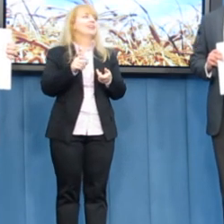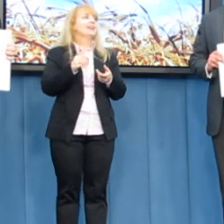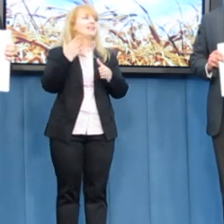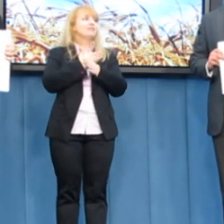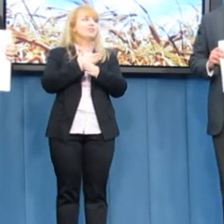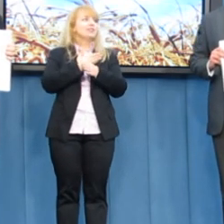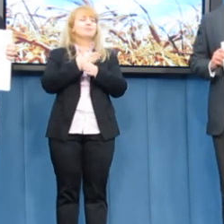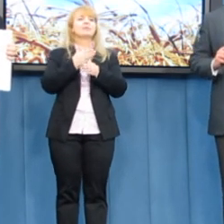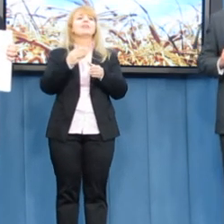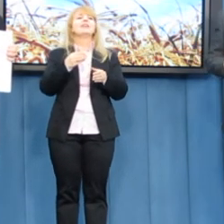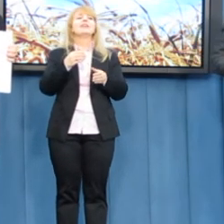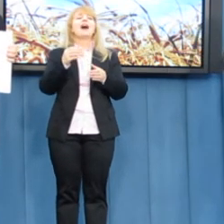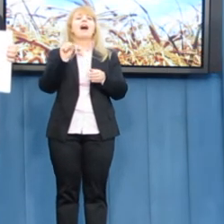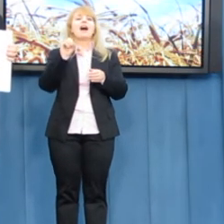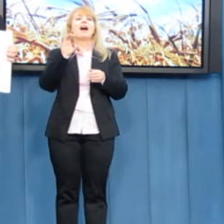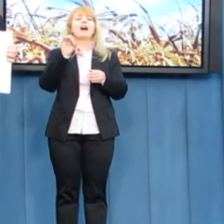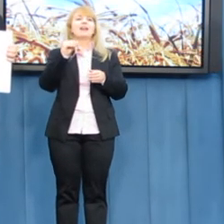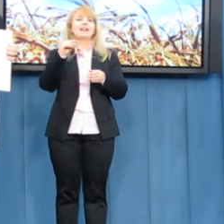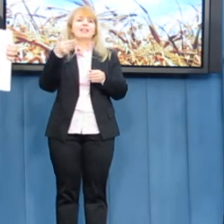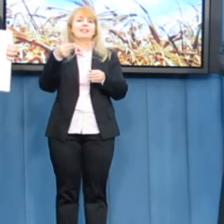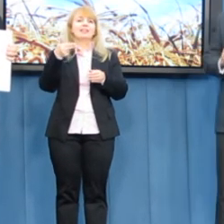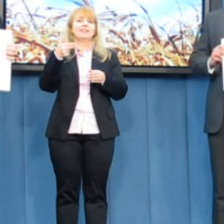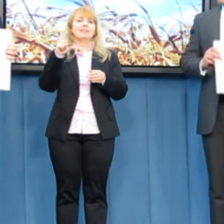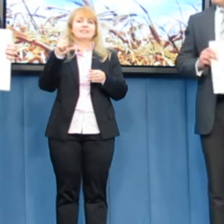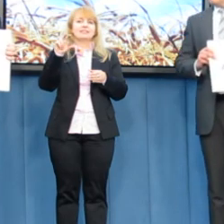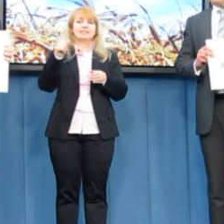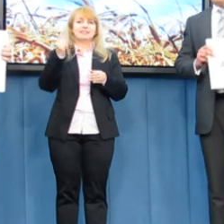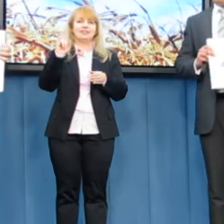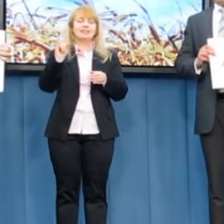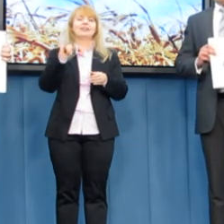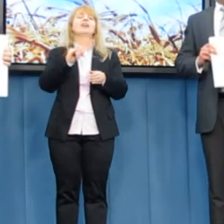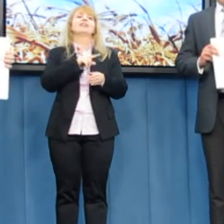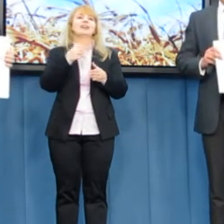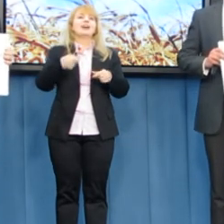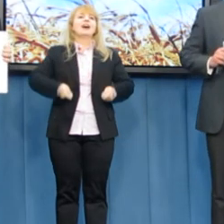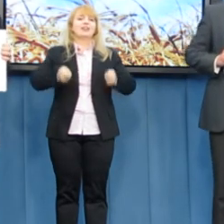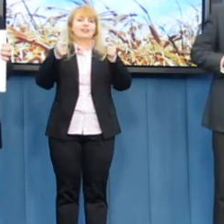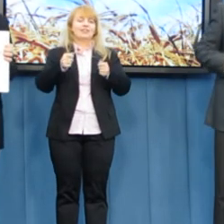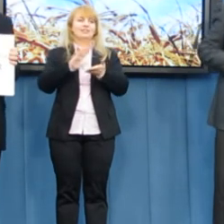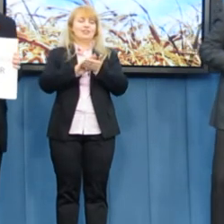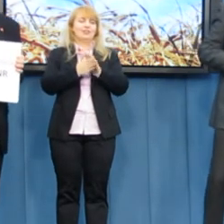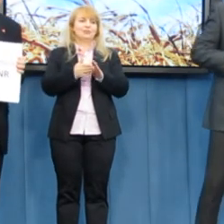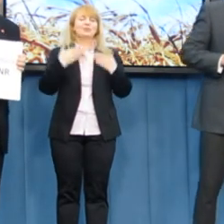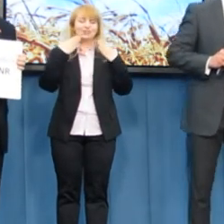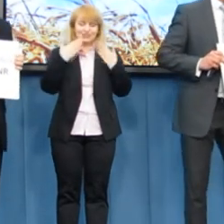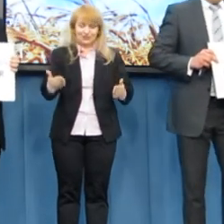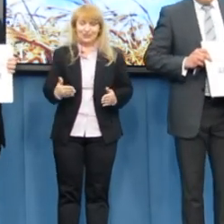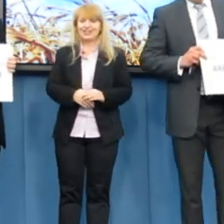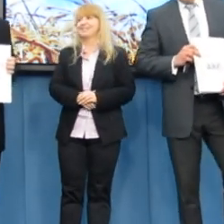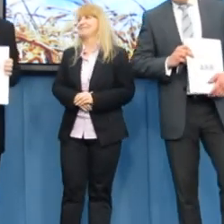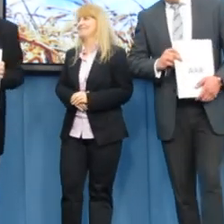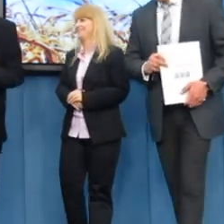Nie likwidacja, to jest różnica. Połączenie oczywiście administracyjne. Połączenie i zrestrukturyzujemy. Dziękujemy bardzo. Bardzo dziękujemy Państwu. Do widzenia. Do